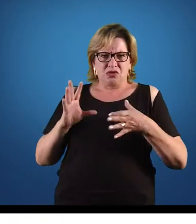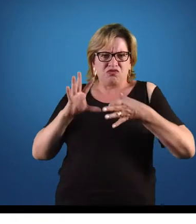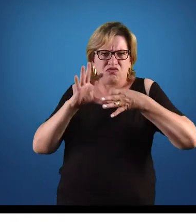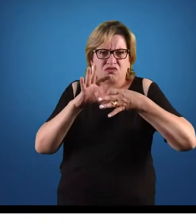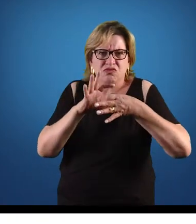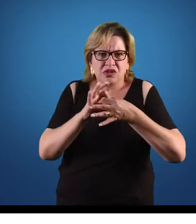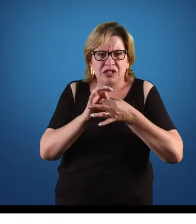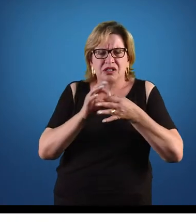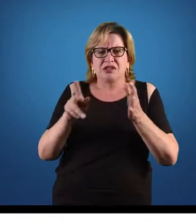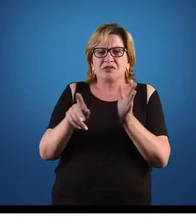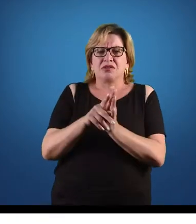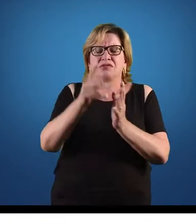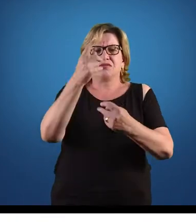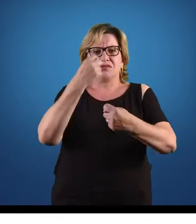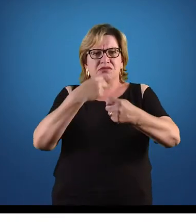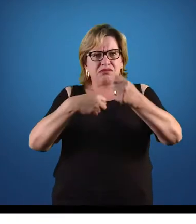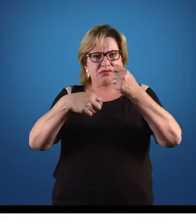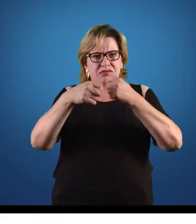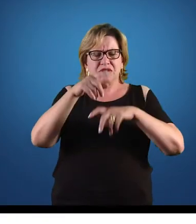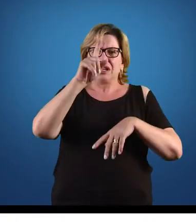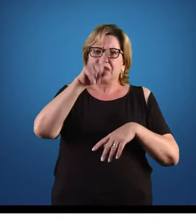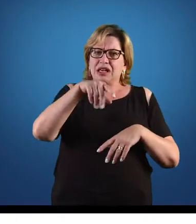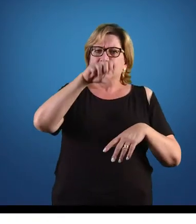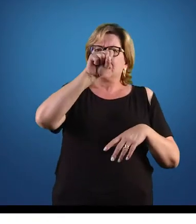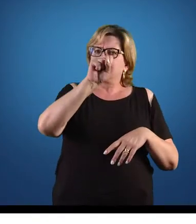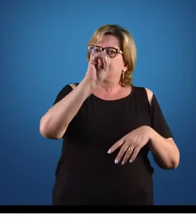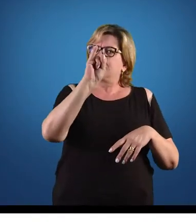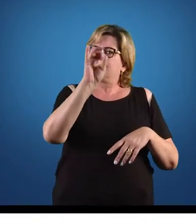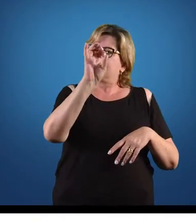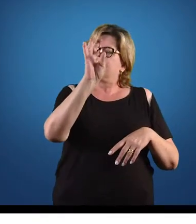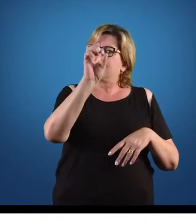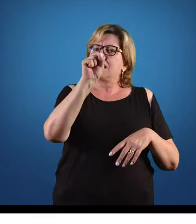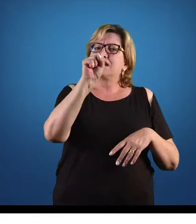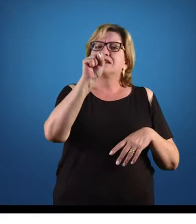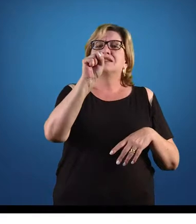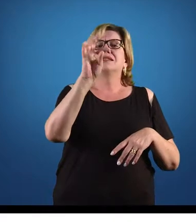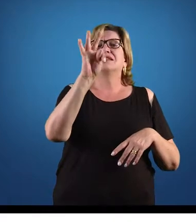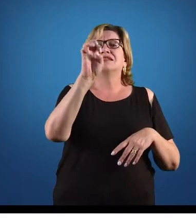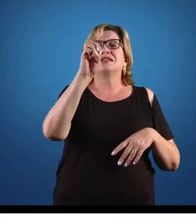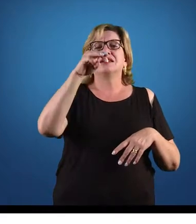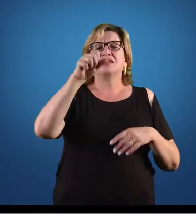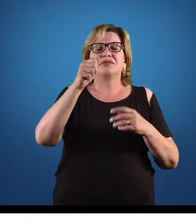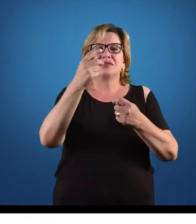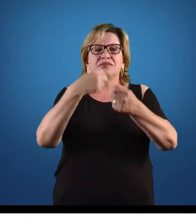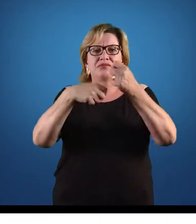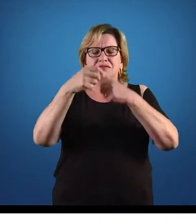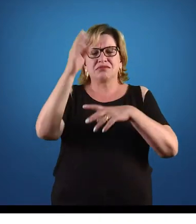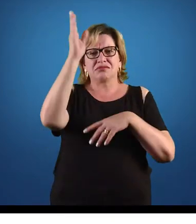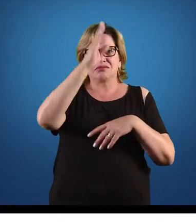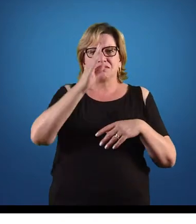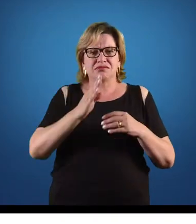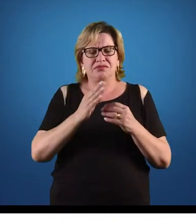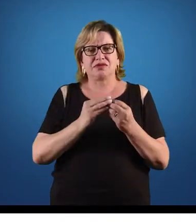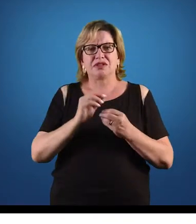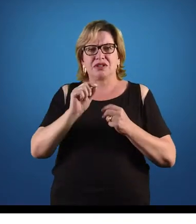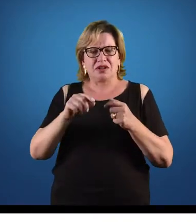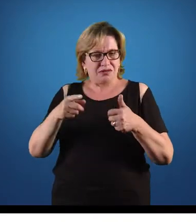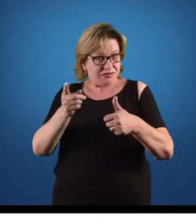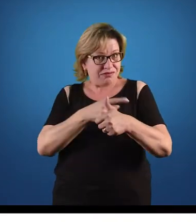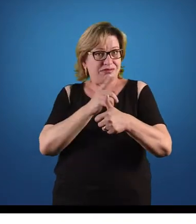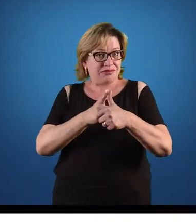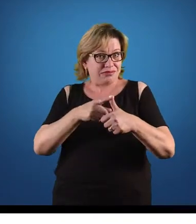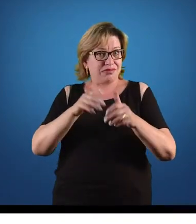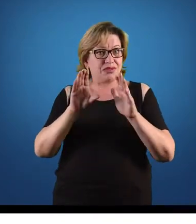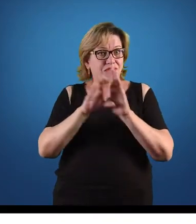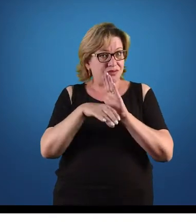econômicas constituem o sistema econômico brasileiro. Então, esse é o primeiro